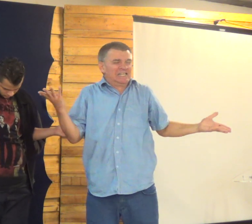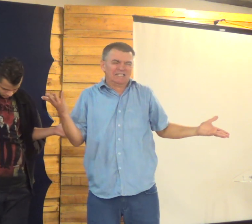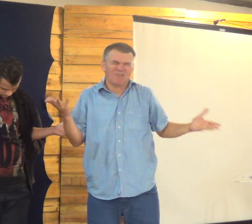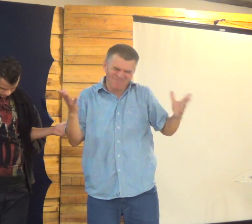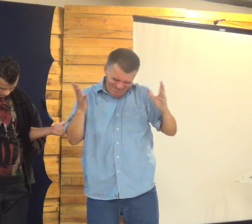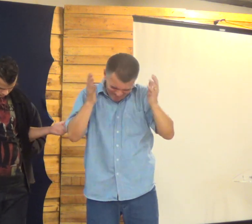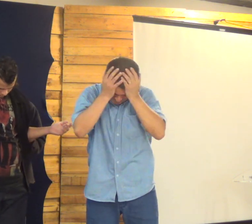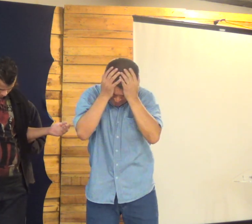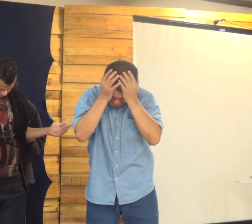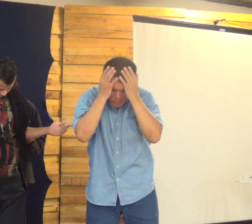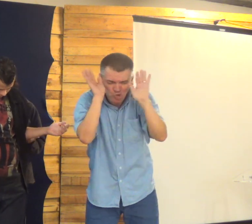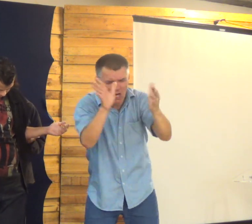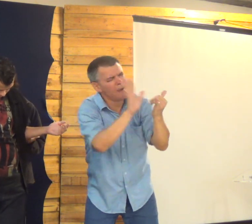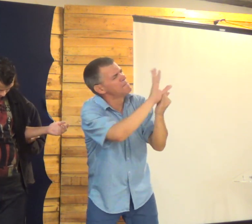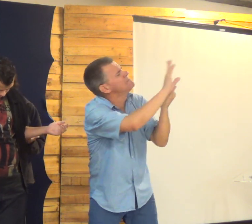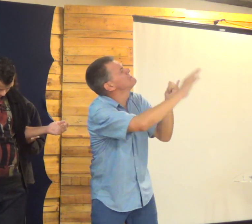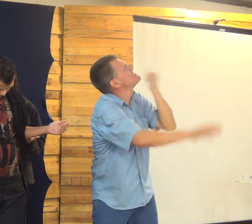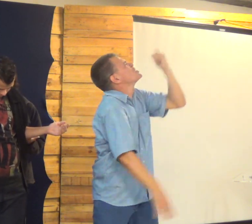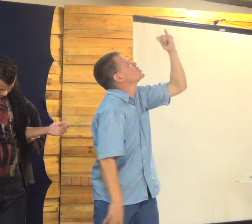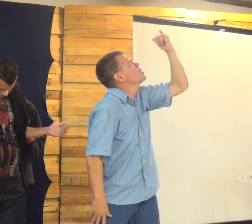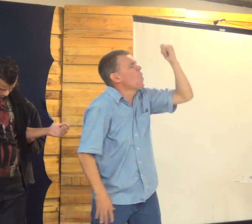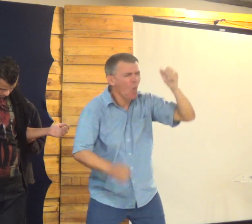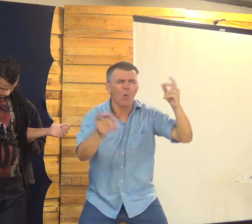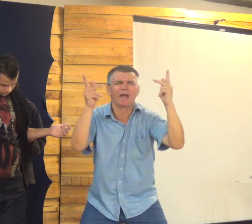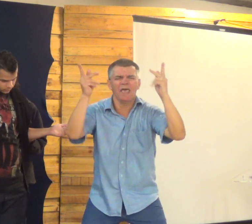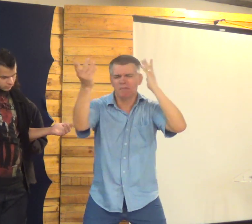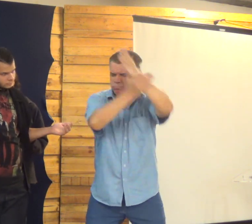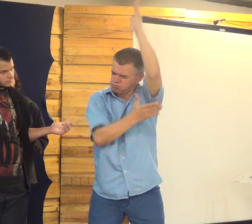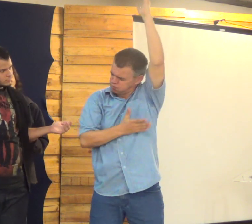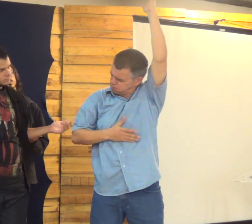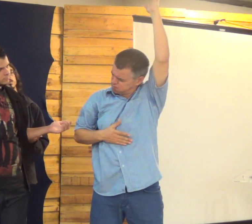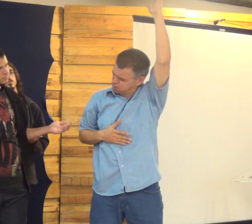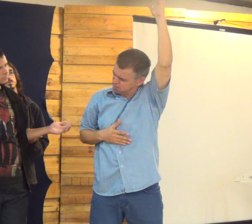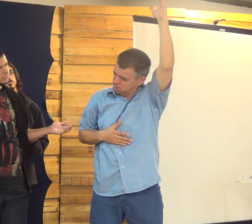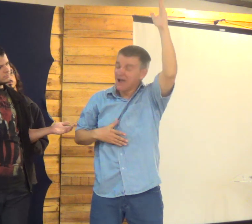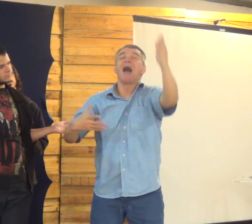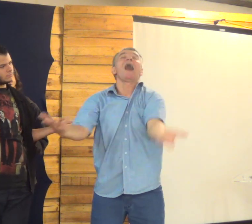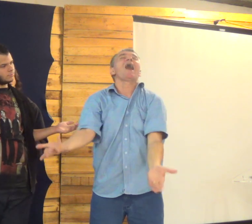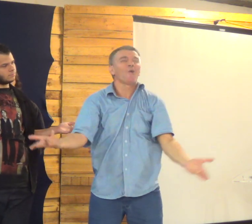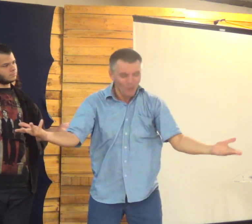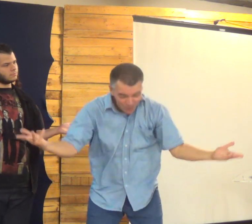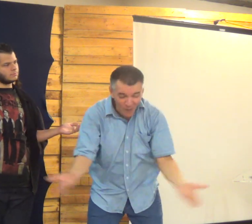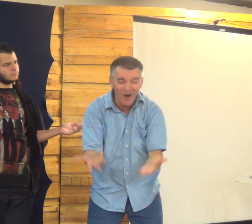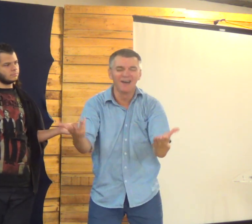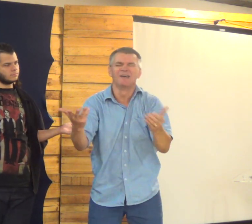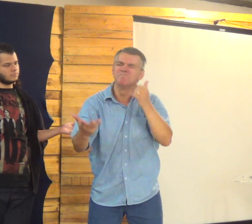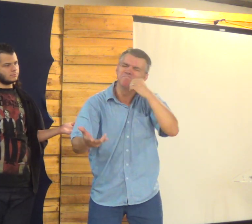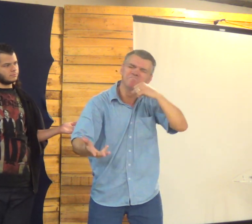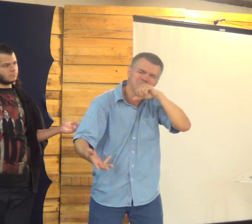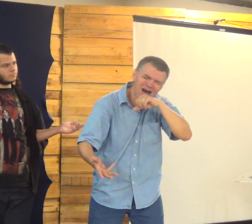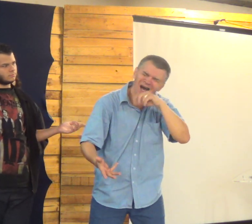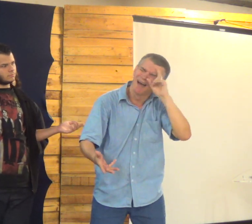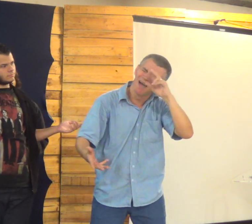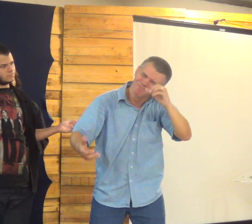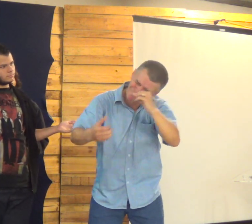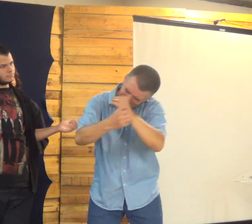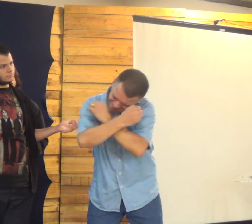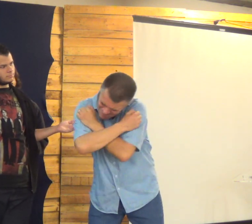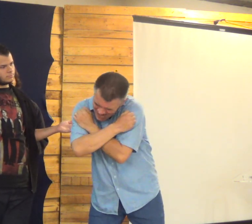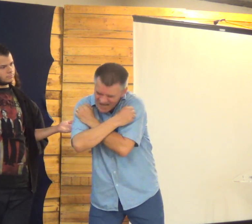Eva é a mãe da humanidade, né? Tudo começou com ela Pedimos perdão por isso, Deus E porque Jesus nos perdoou